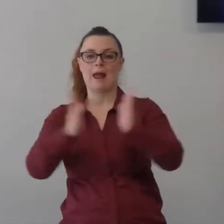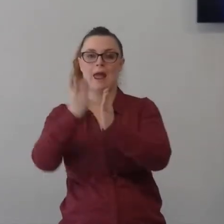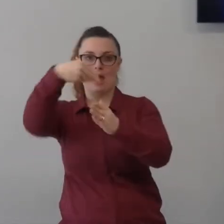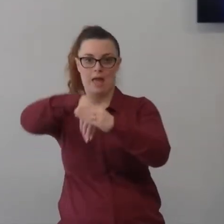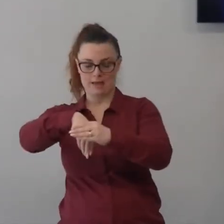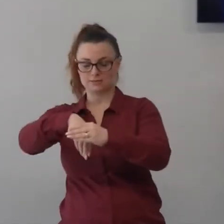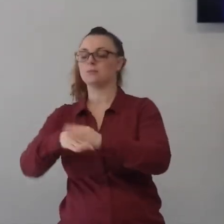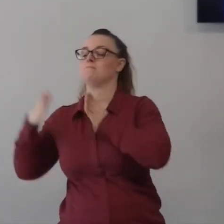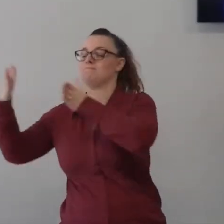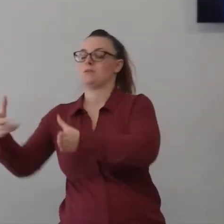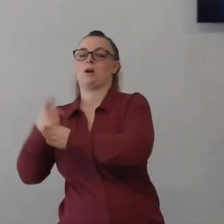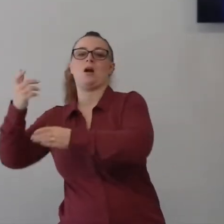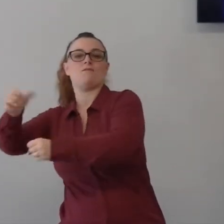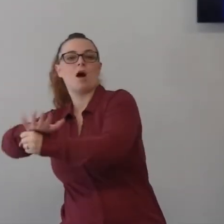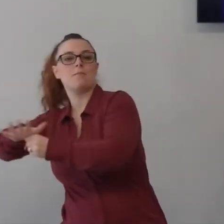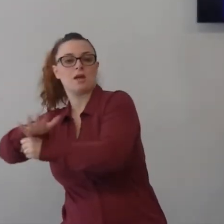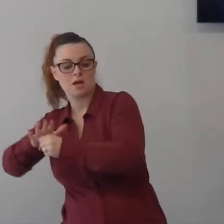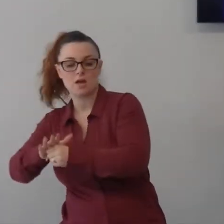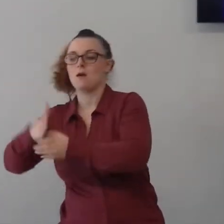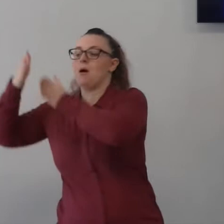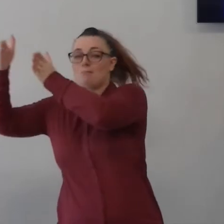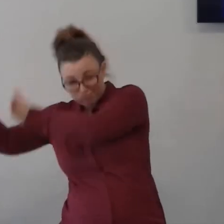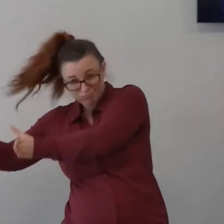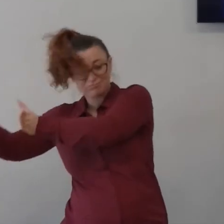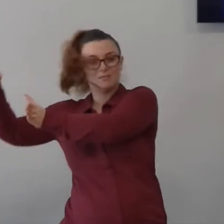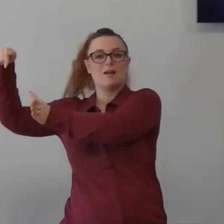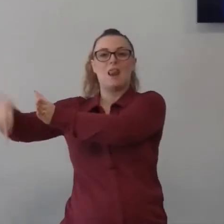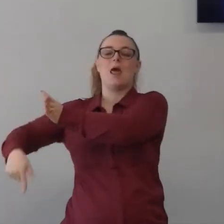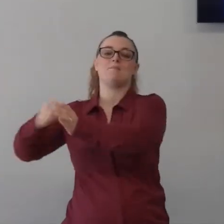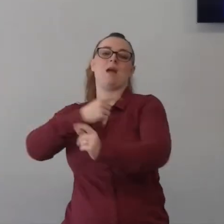il mio racconto con Gesù questa è la mia fede